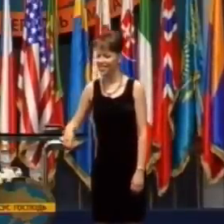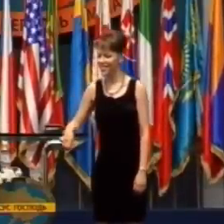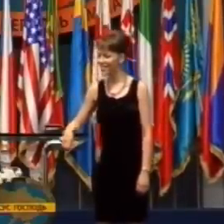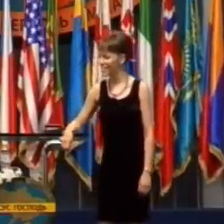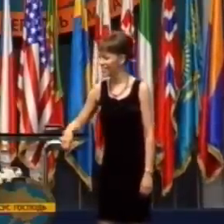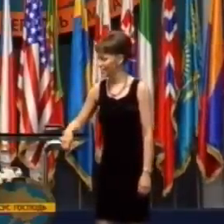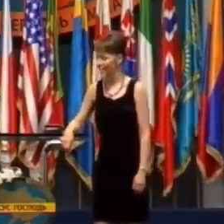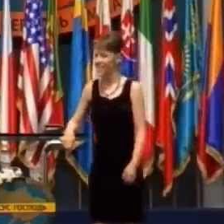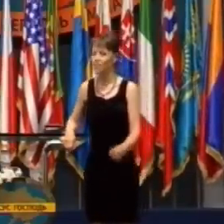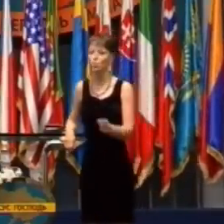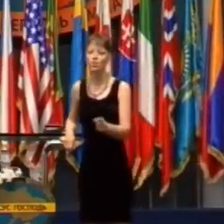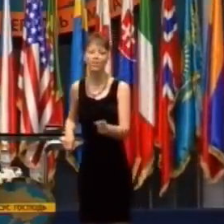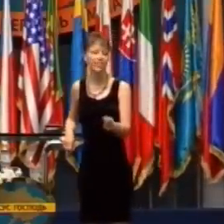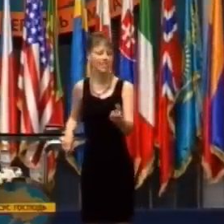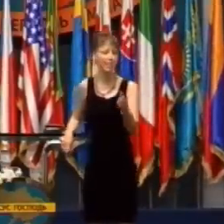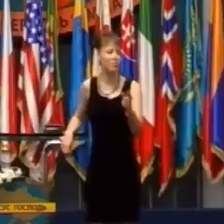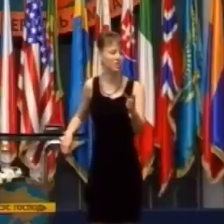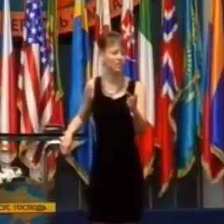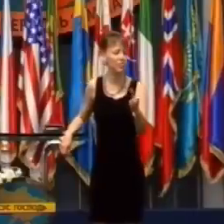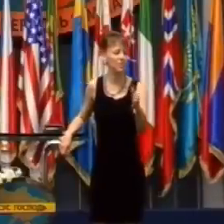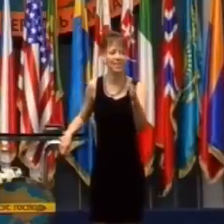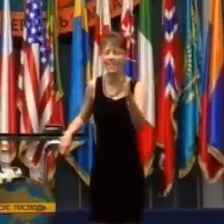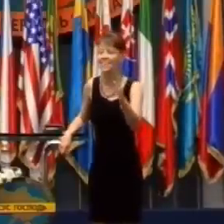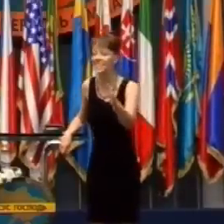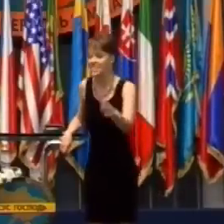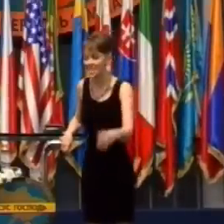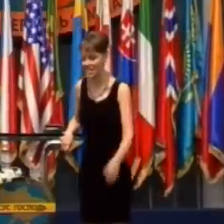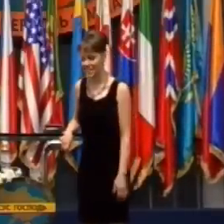a povedia, toto je týždeň,